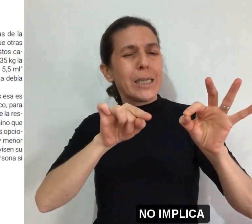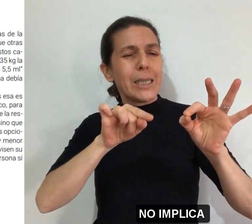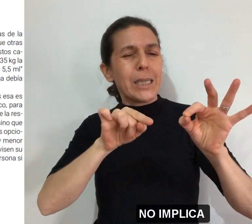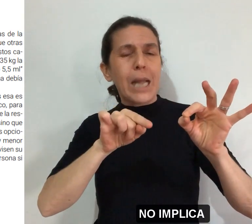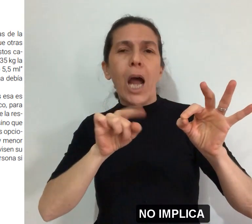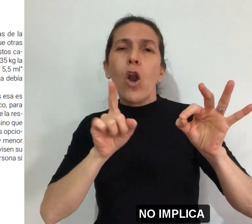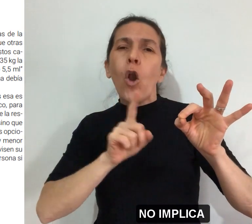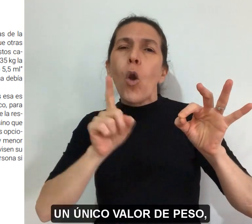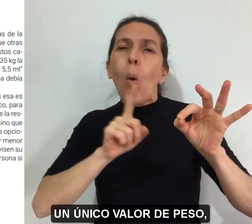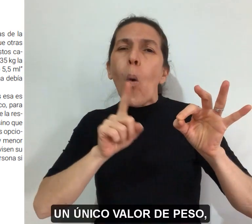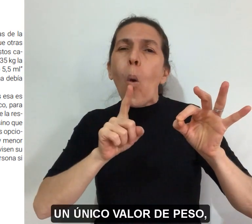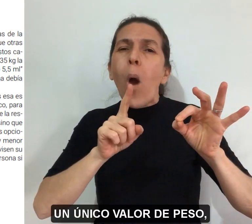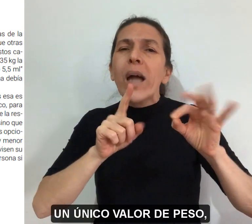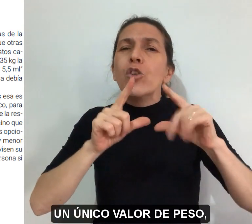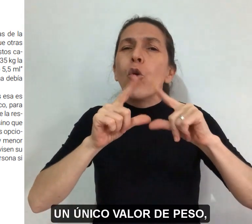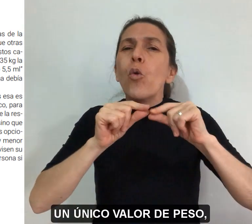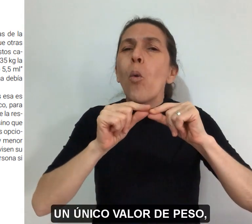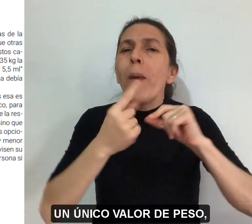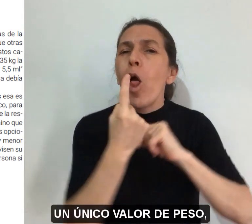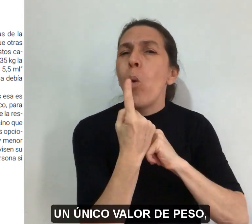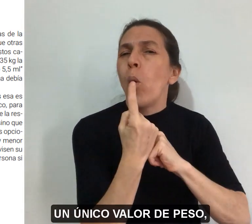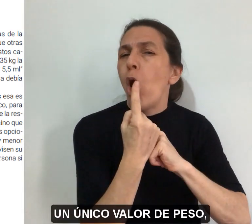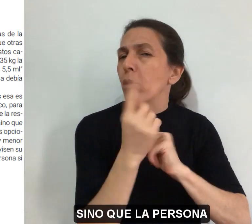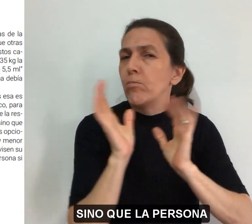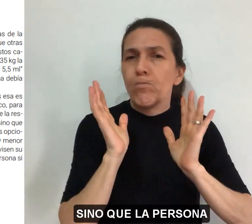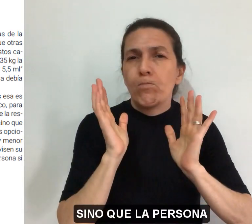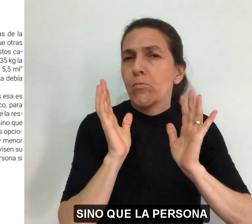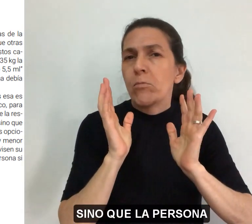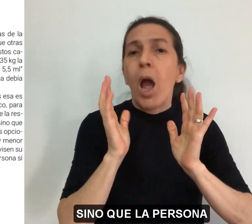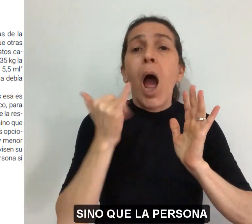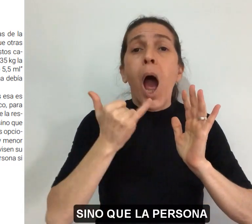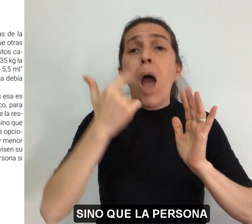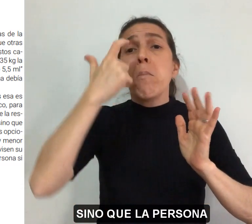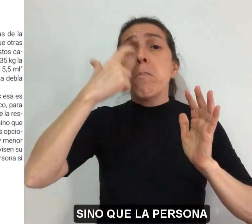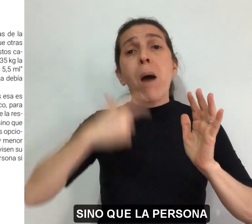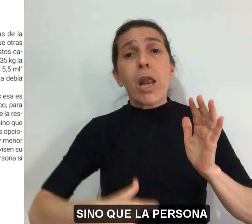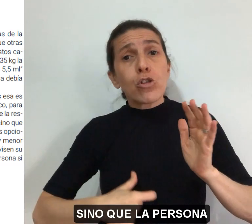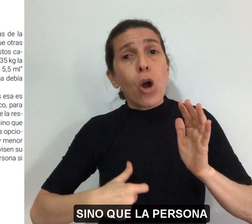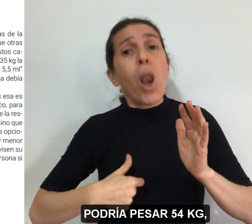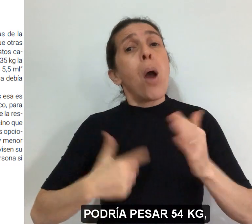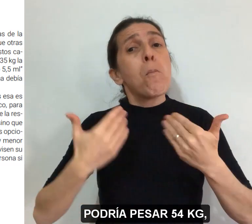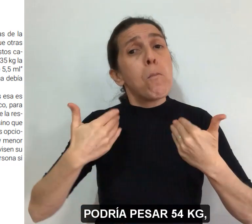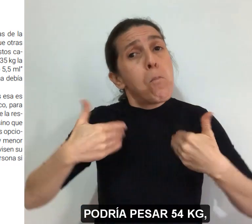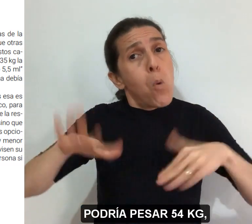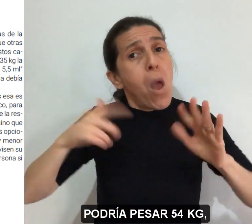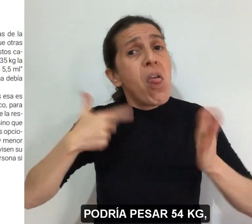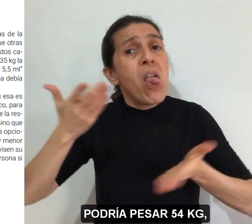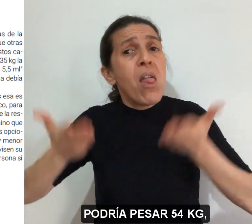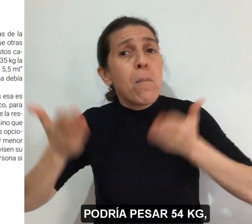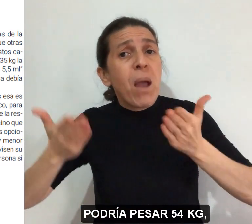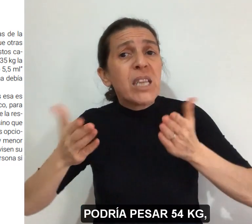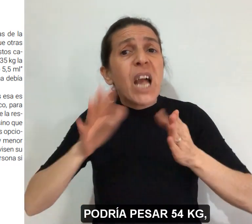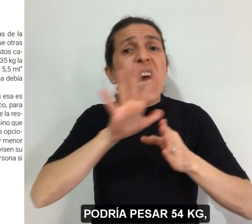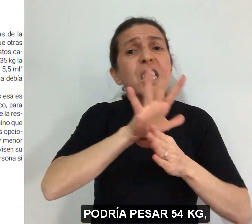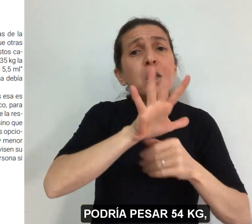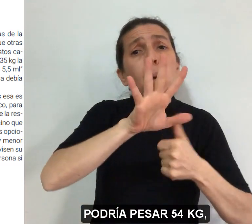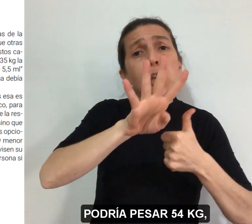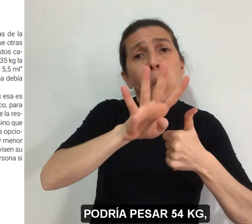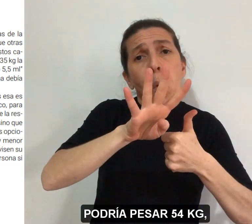no implica un único valor de peso sino que la persona podría pesar